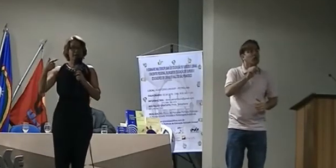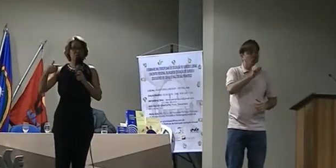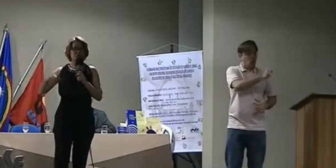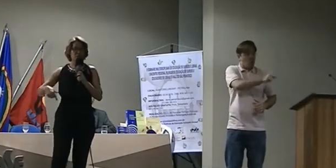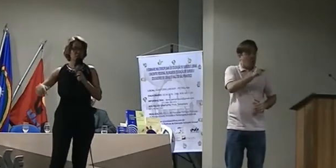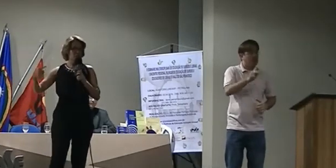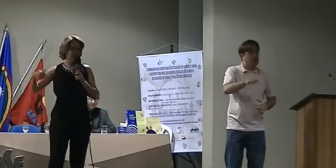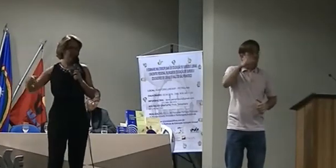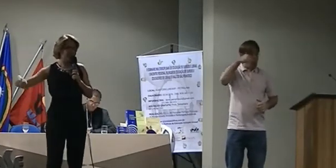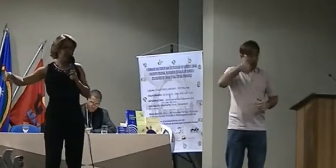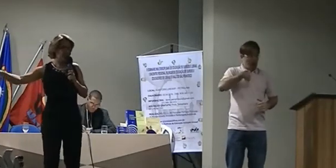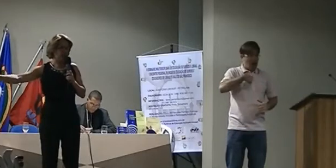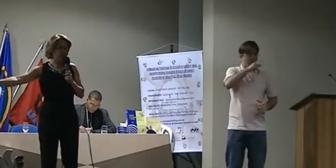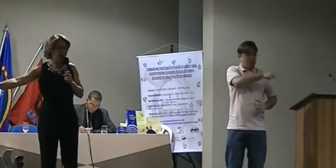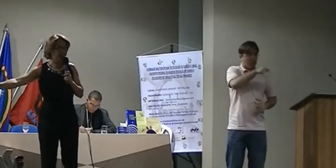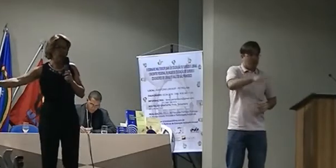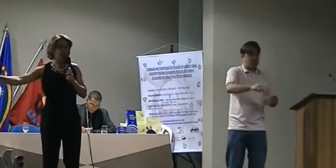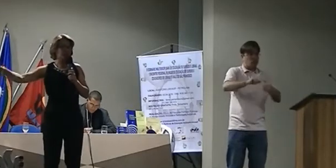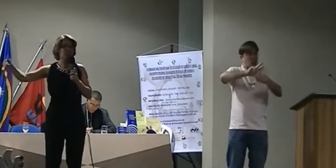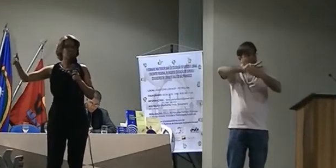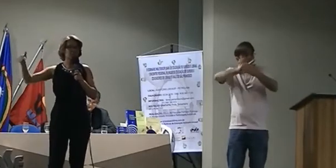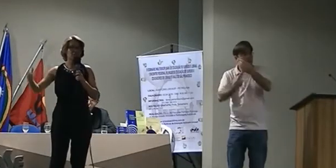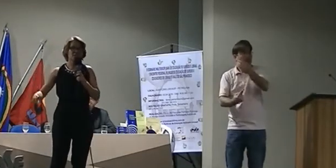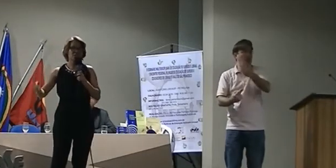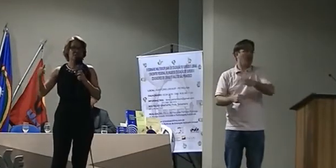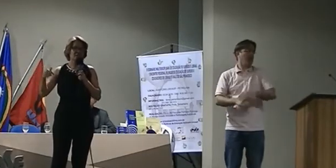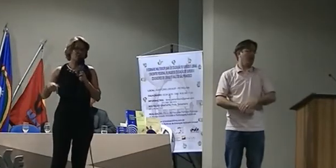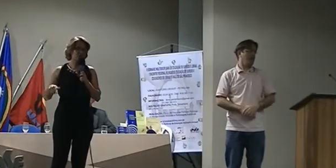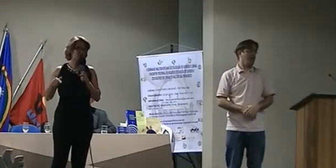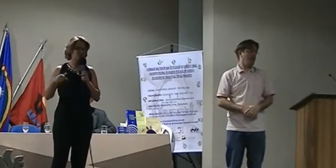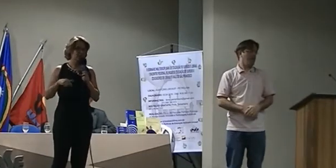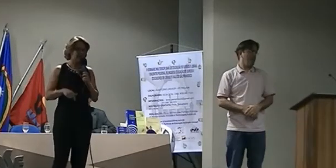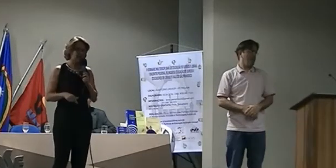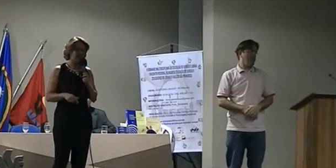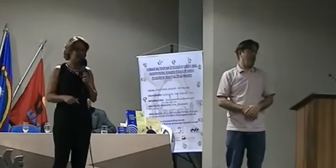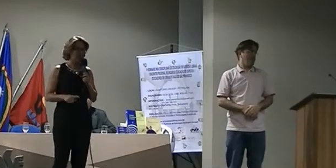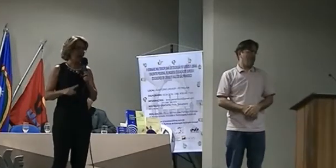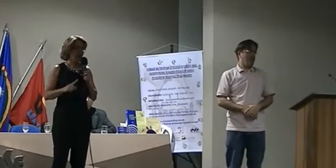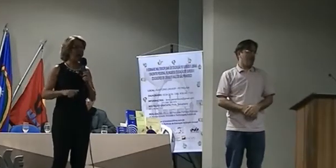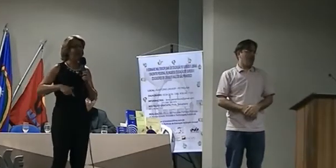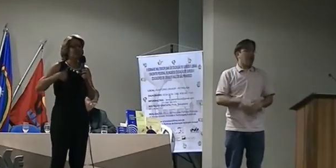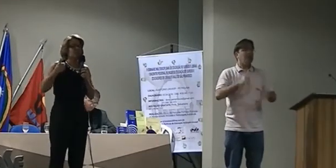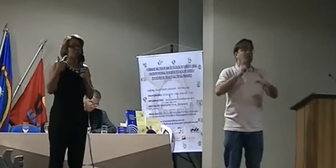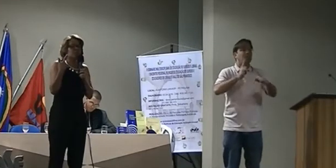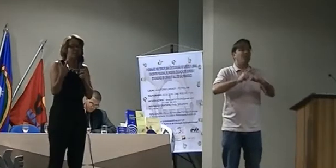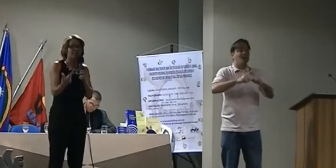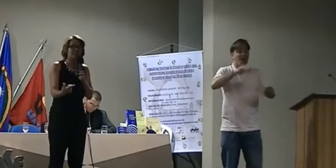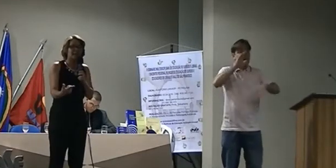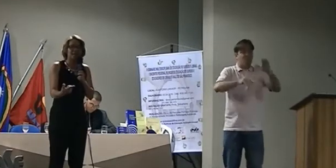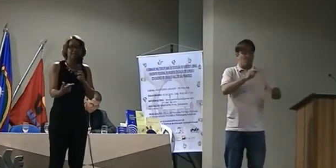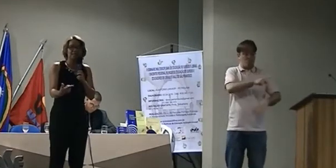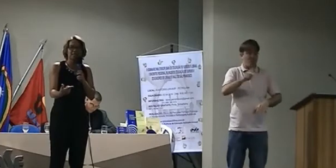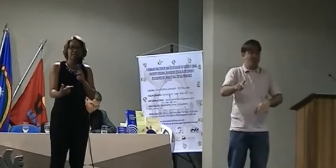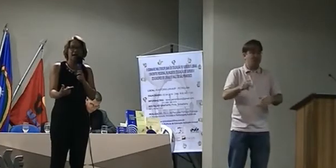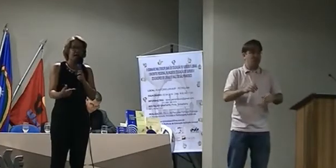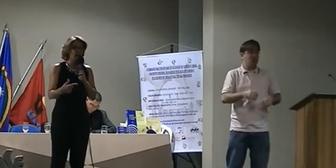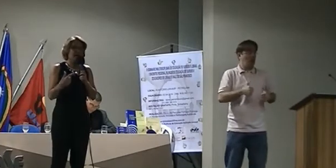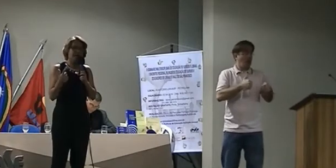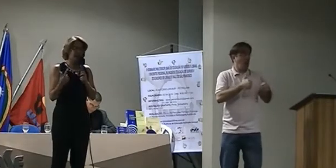ajude o intérprete também, porque a gente deixa nas costas do intérprete a responsabilidade de ensinar. E a